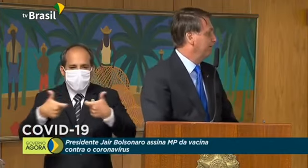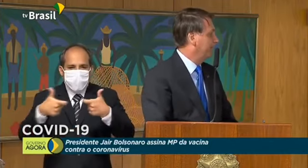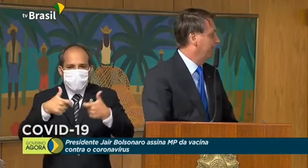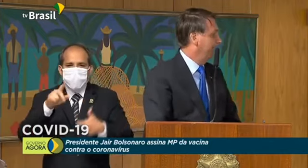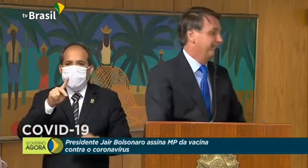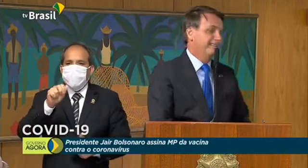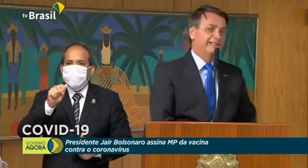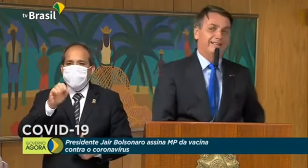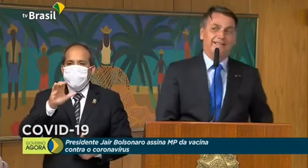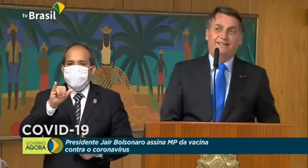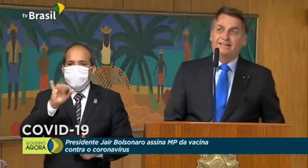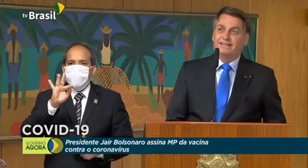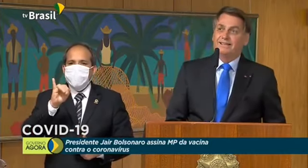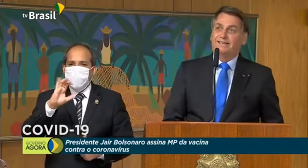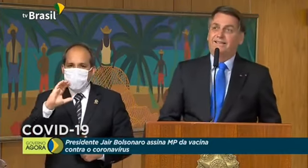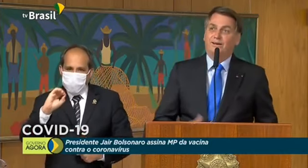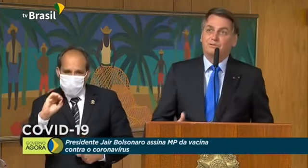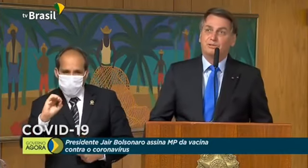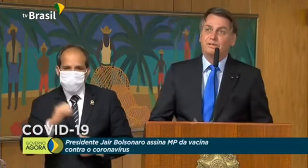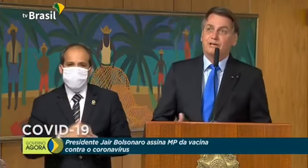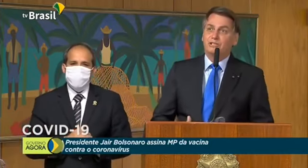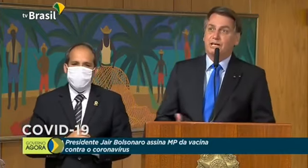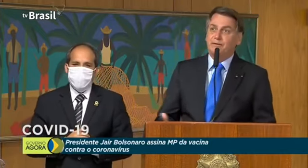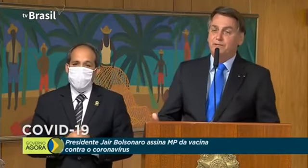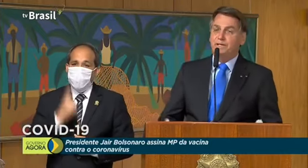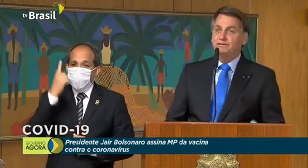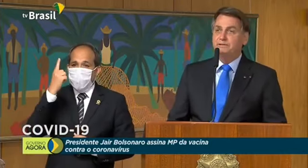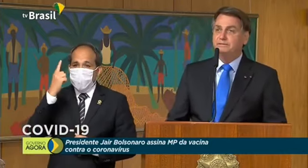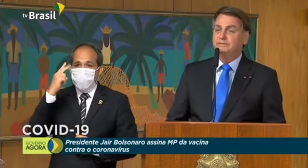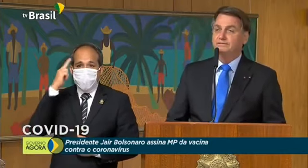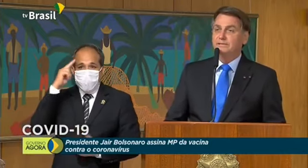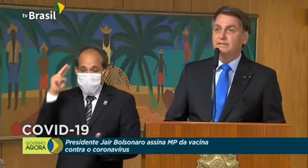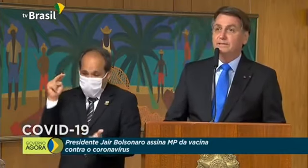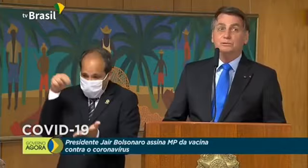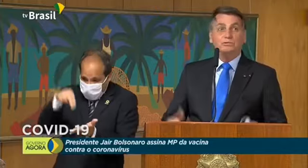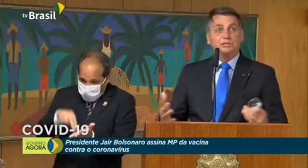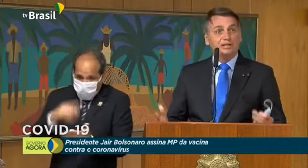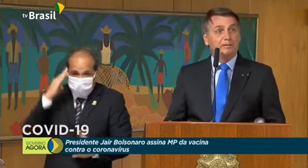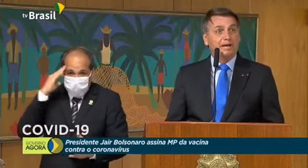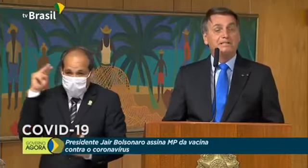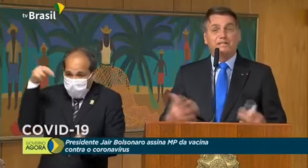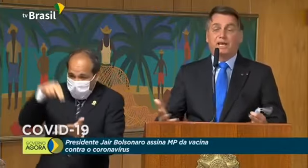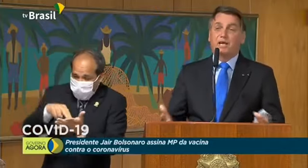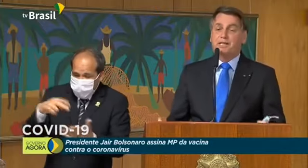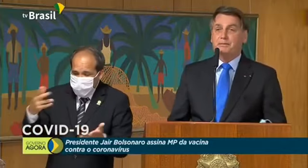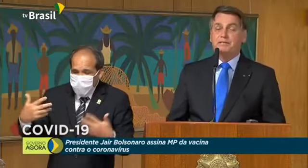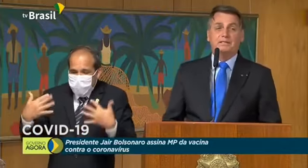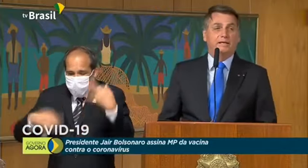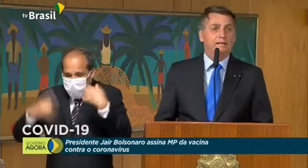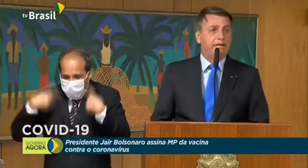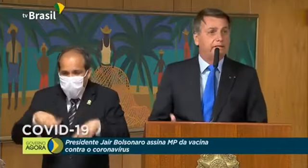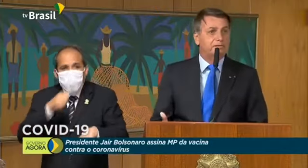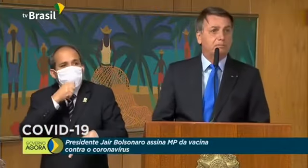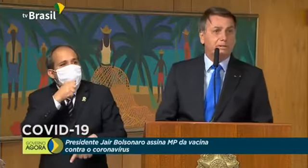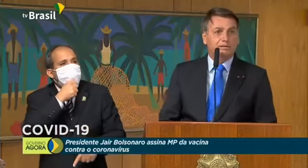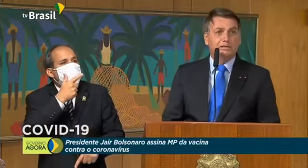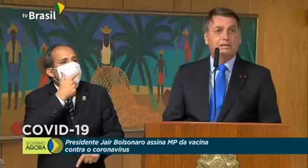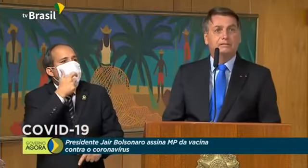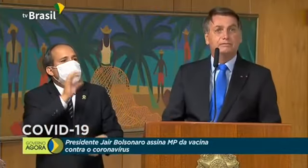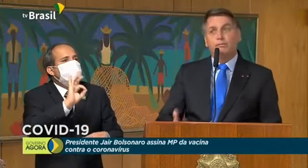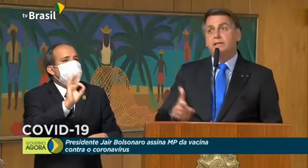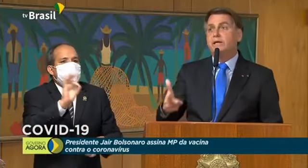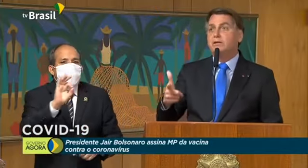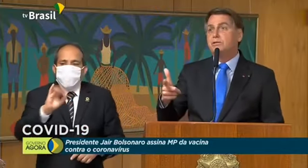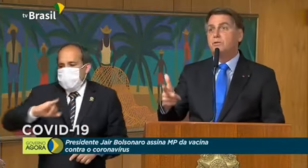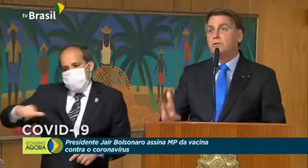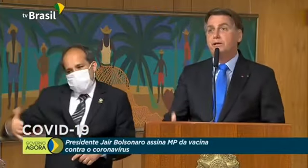Pacífico. O soldado chegava ferido. Não tinha mais de quem receber sangue. Daí descobriram que